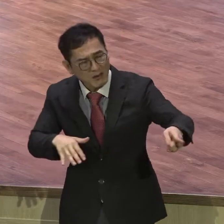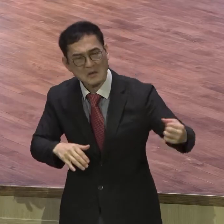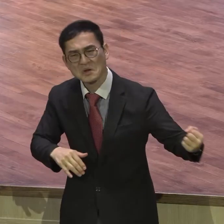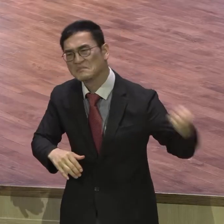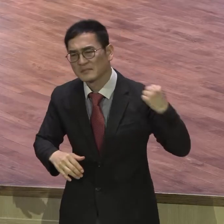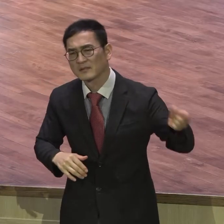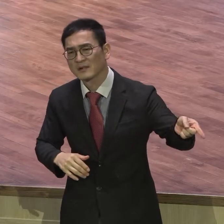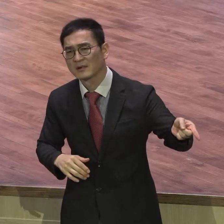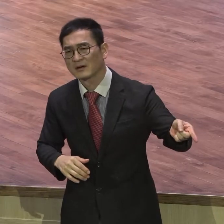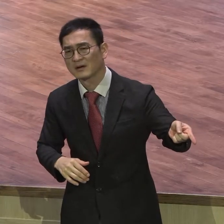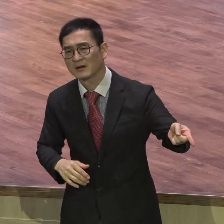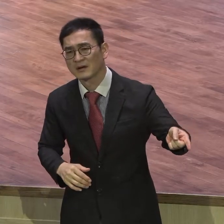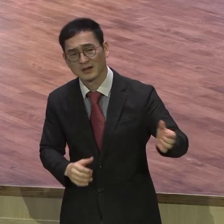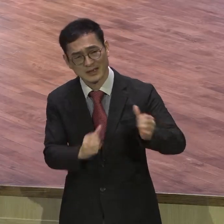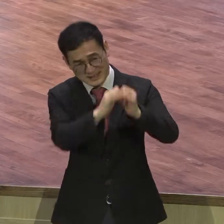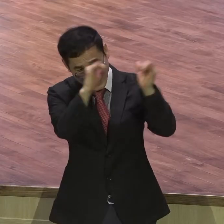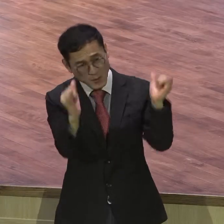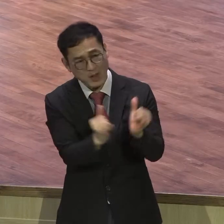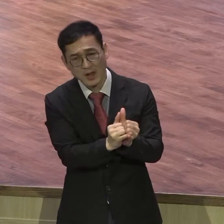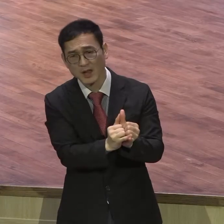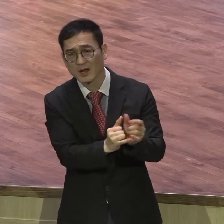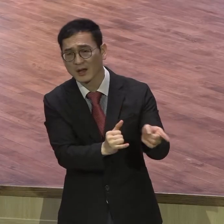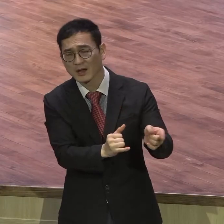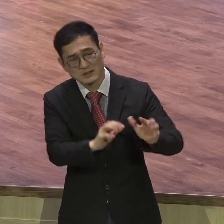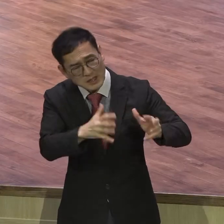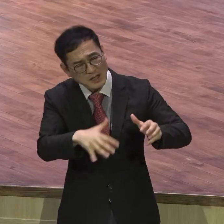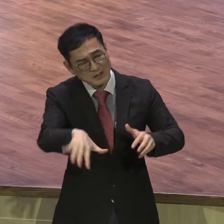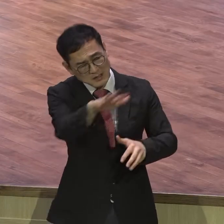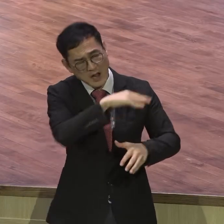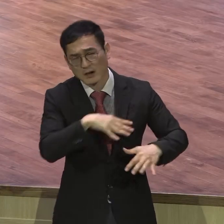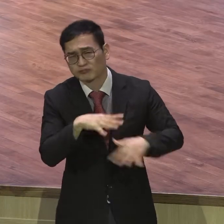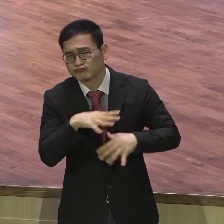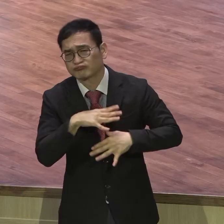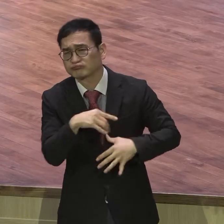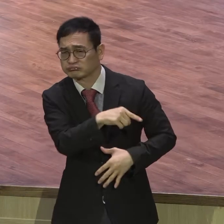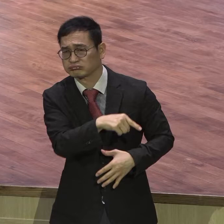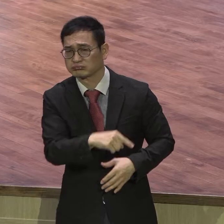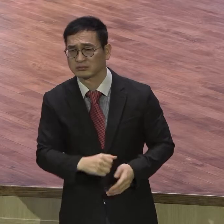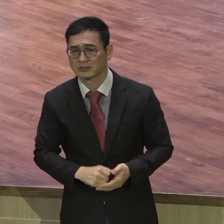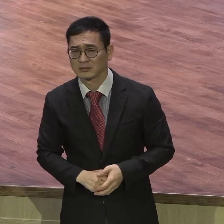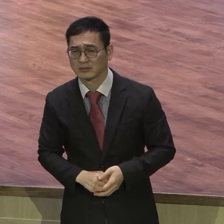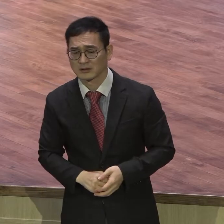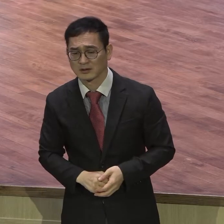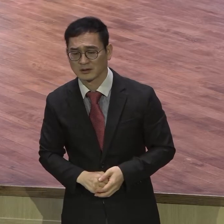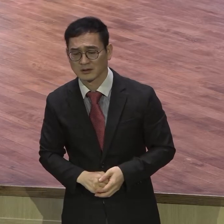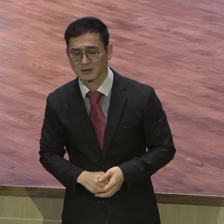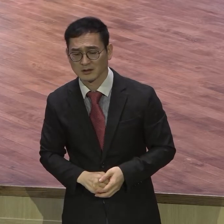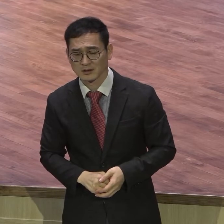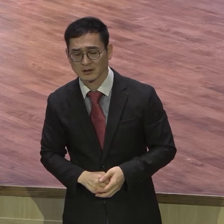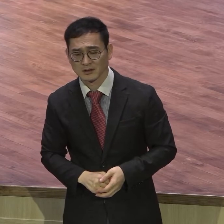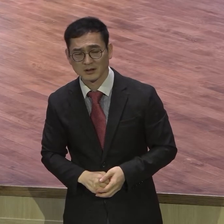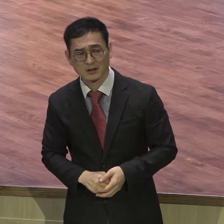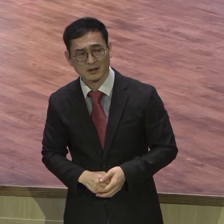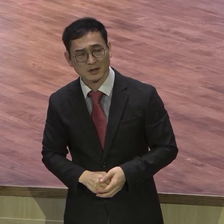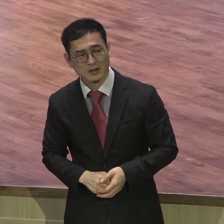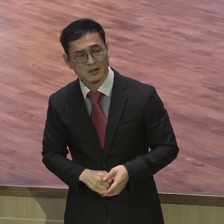크고 그냥 막 장대하고 어마어마하다. 정구로 이 과일 보세요. 이 과일라나가 이래 큰데 얼마나